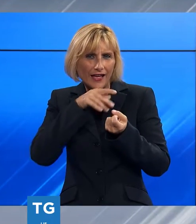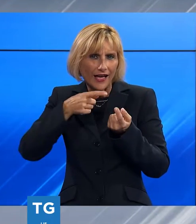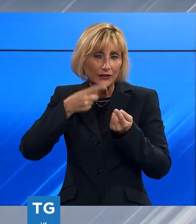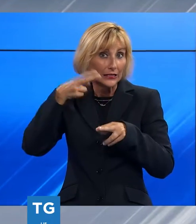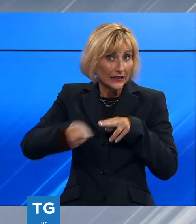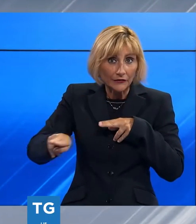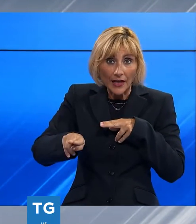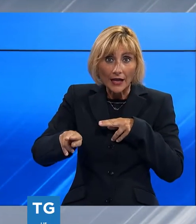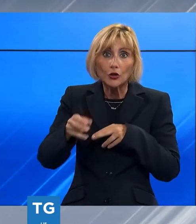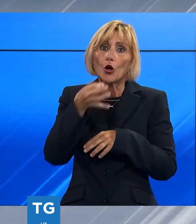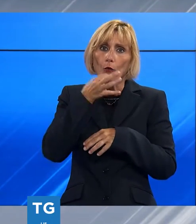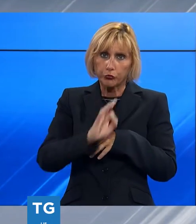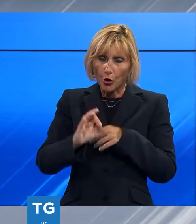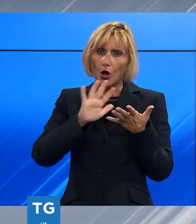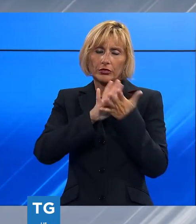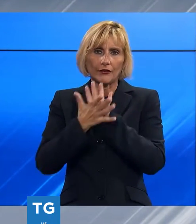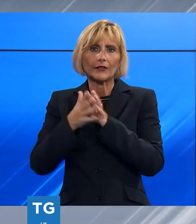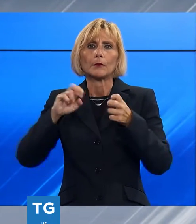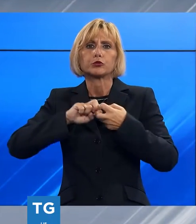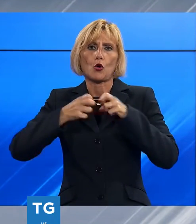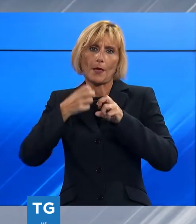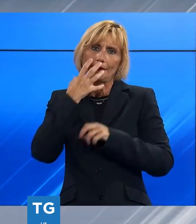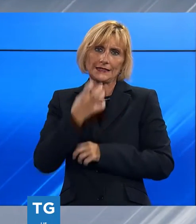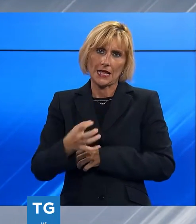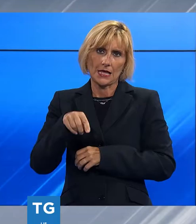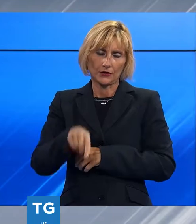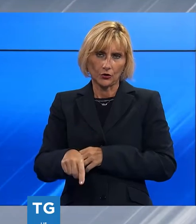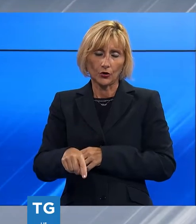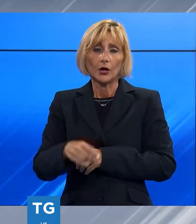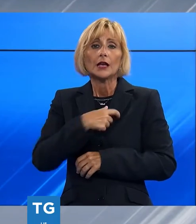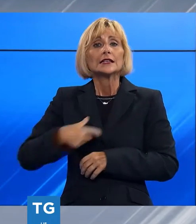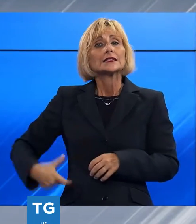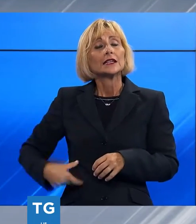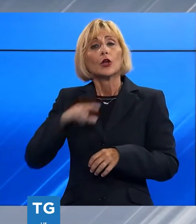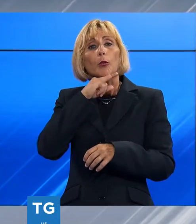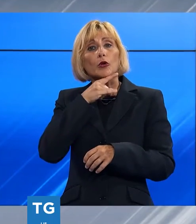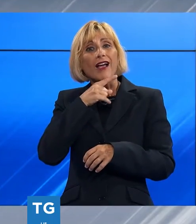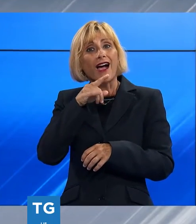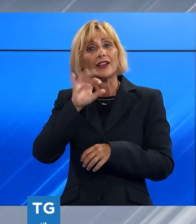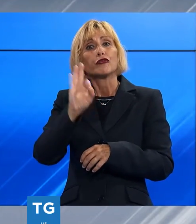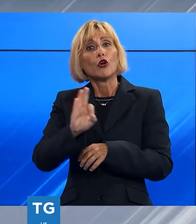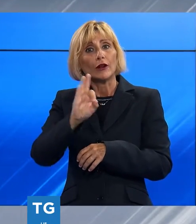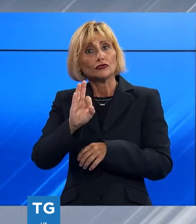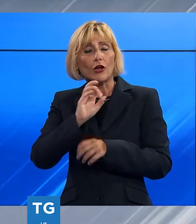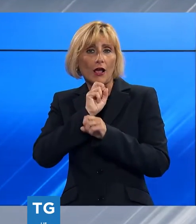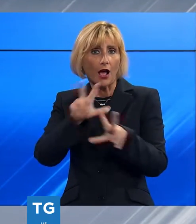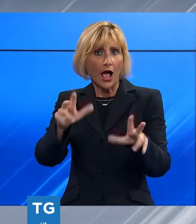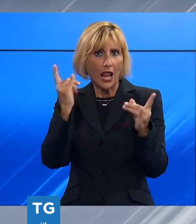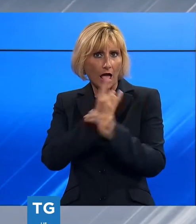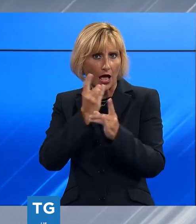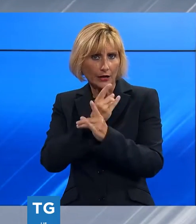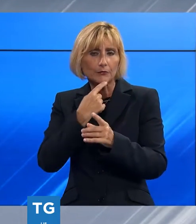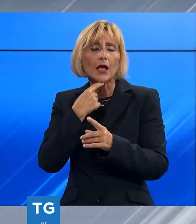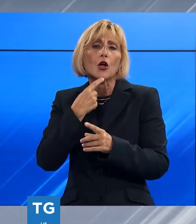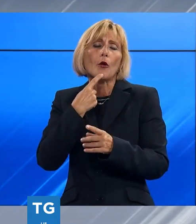rappresentare un problema serio. A lanciare l'allarme il sindaco di Porcari, Leonardo Fornaciari, che a nome anche degli altri comuni della